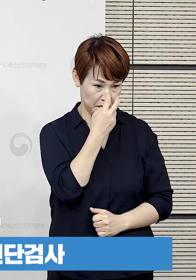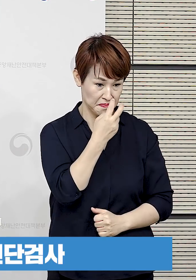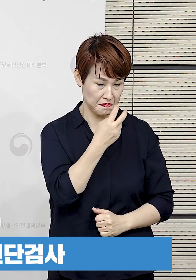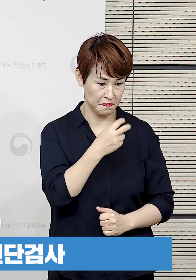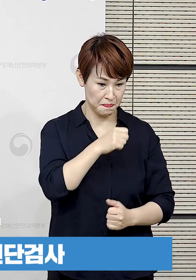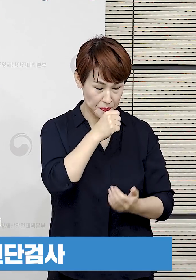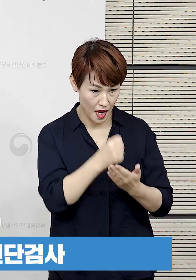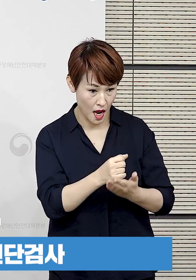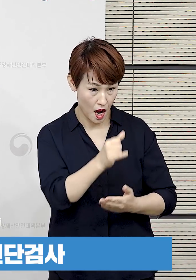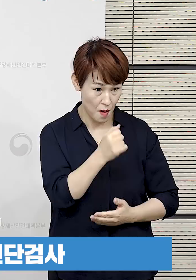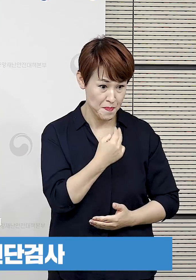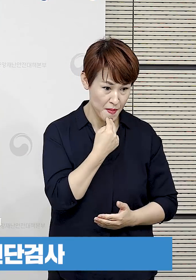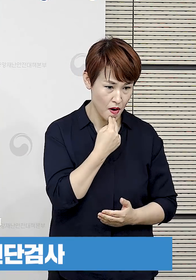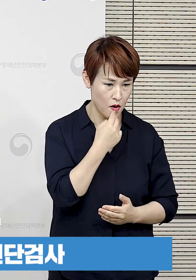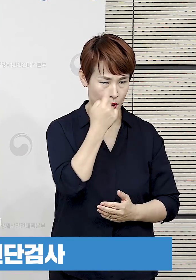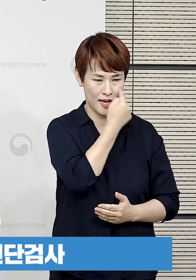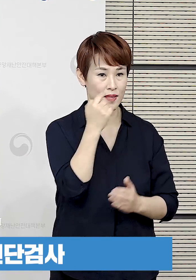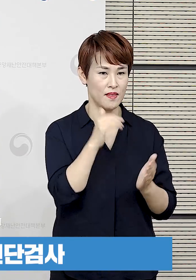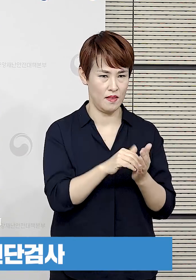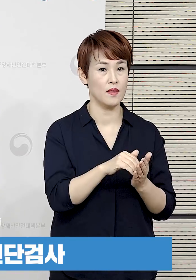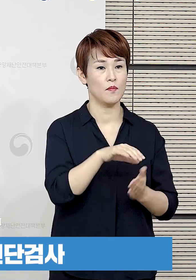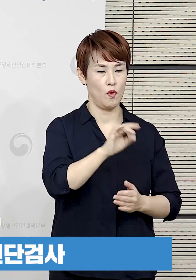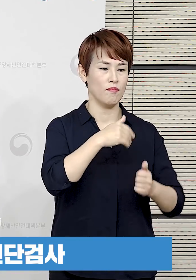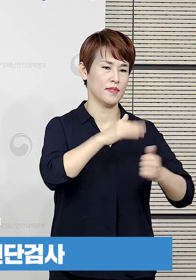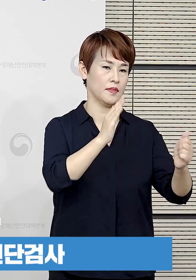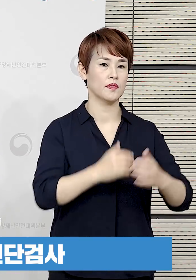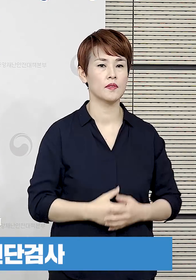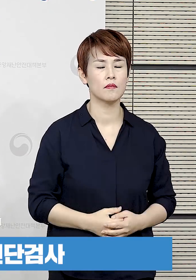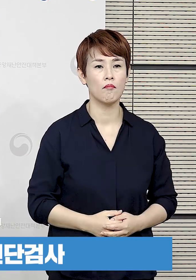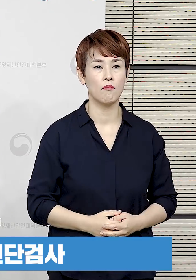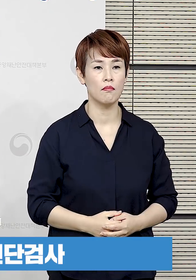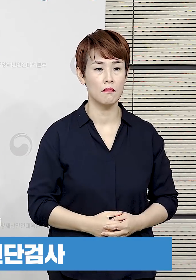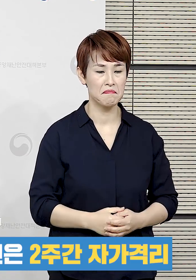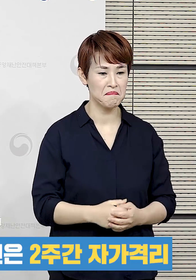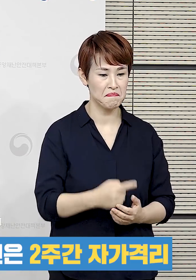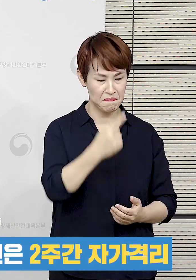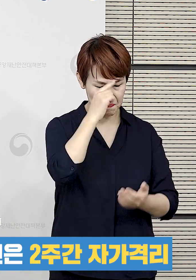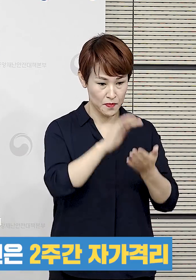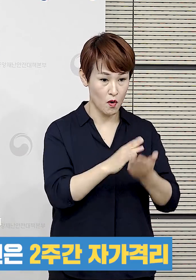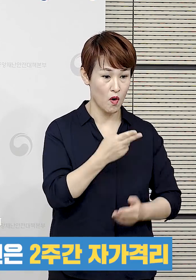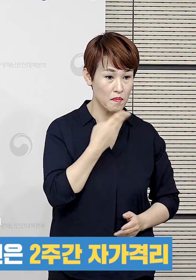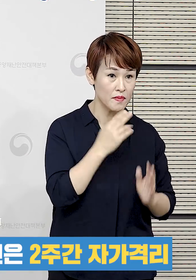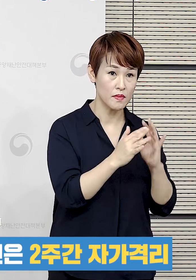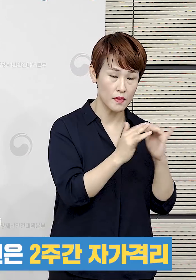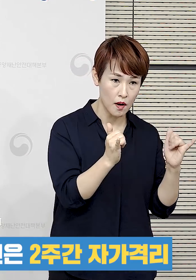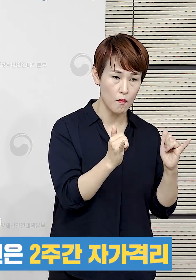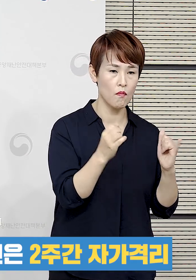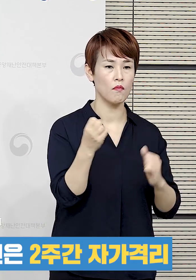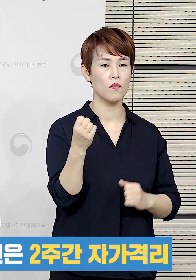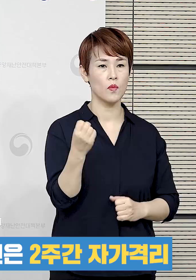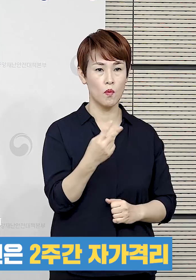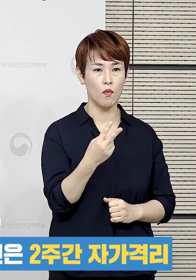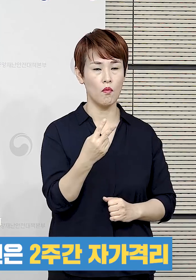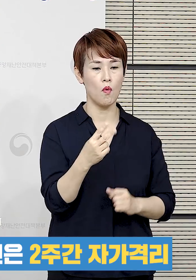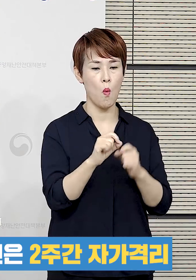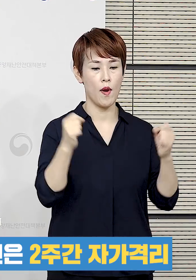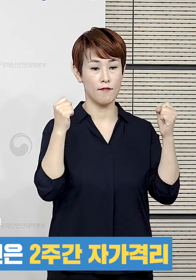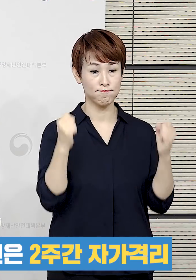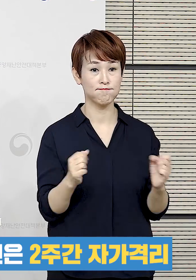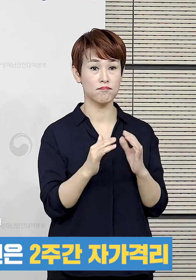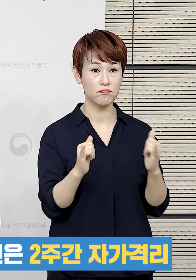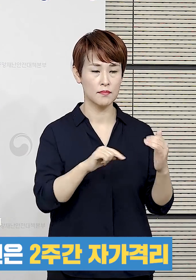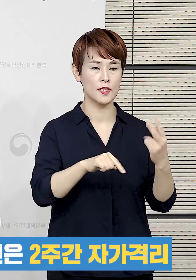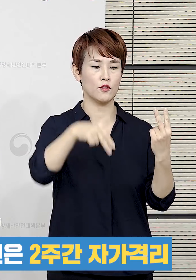진단검사를 통해 음성을 확인하고 입국시키게 됩니다. 정상이 없는 내국인과 장기 체류 목적